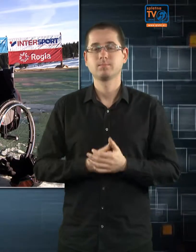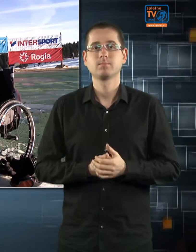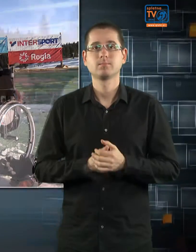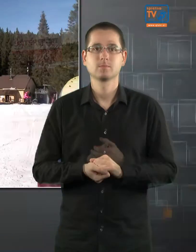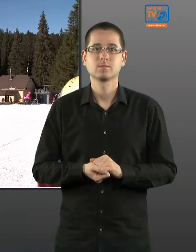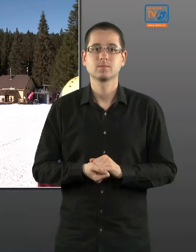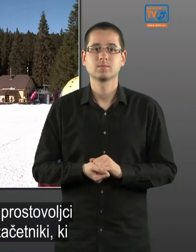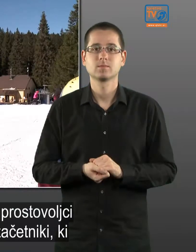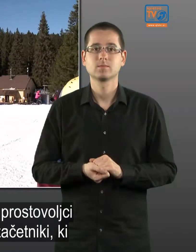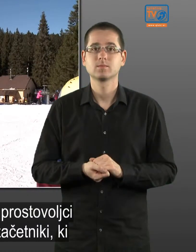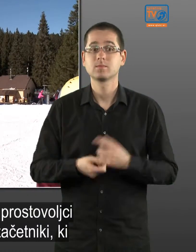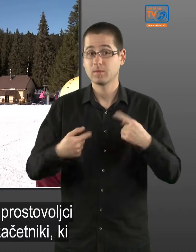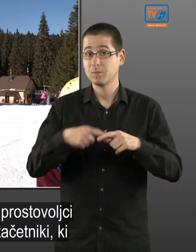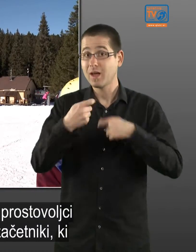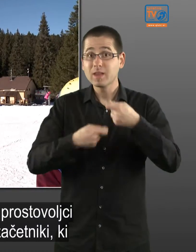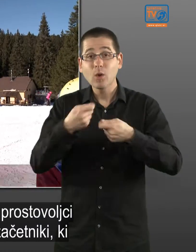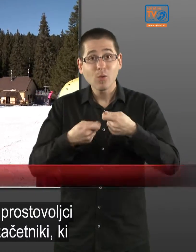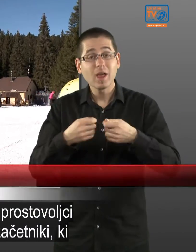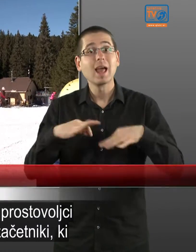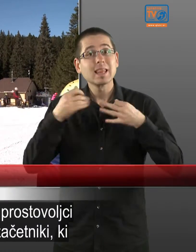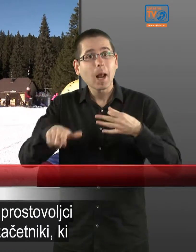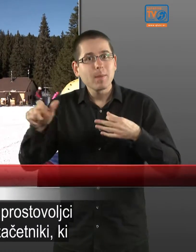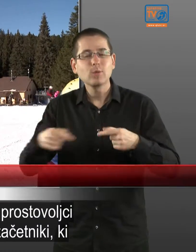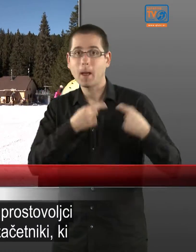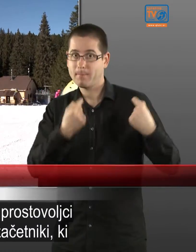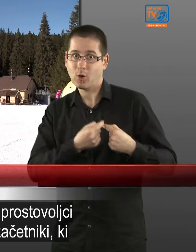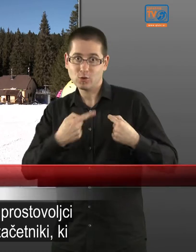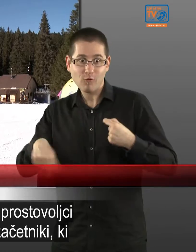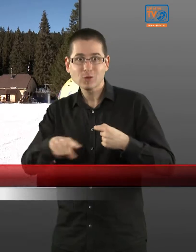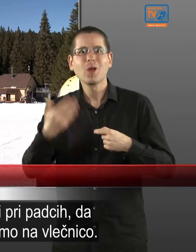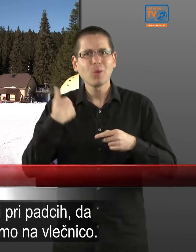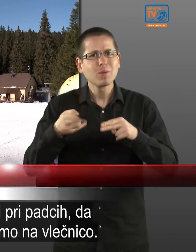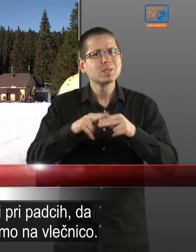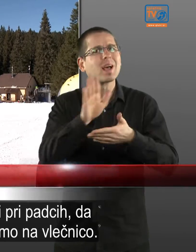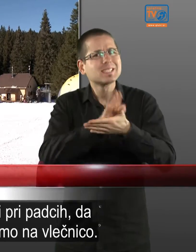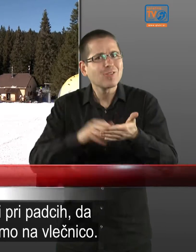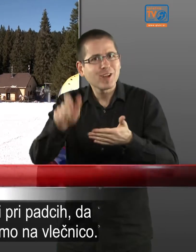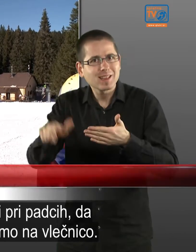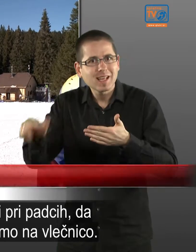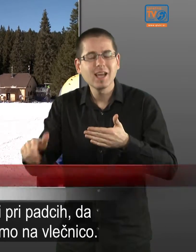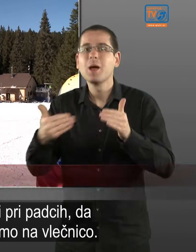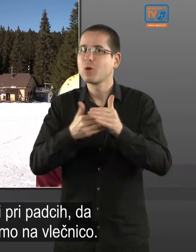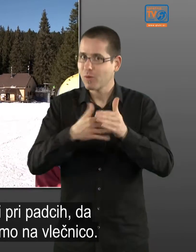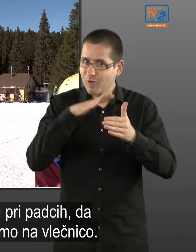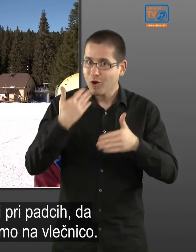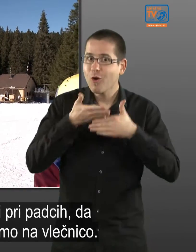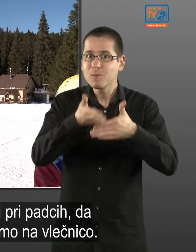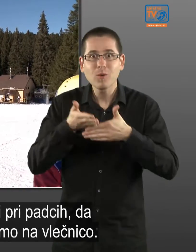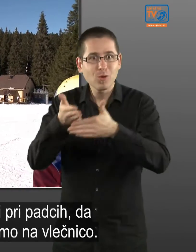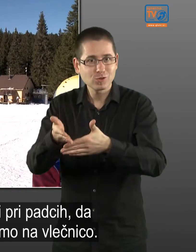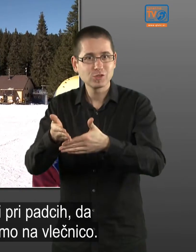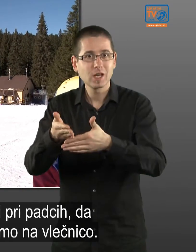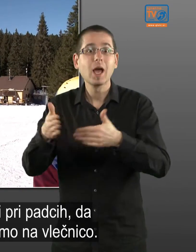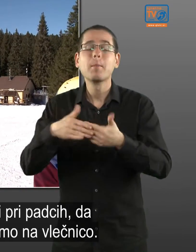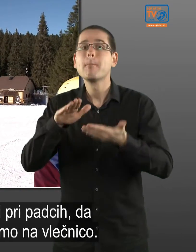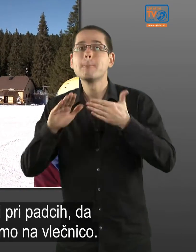Mi delovni terapevti in prostovolci smo bili predvsem začetniki, ki potrebujo veliko pomoči, ker pri